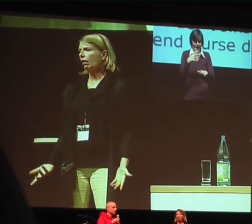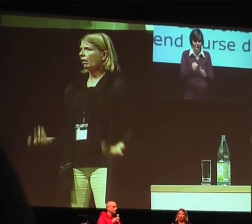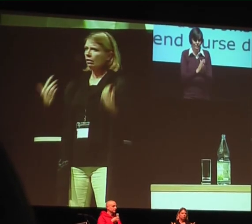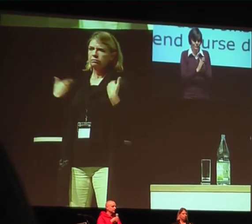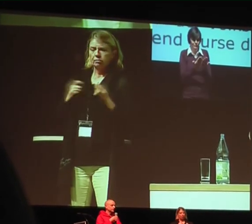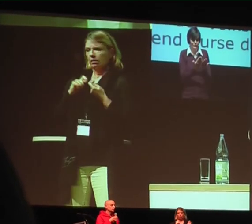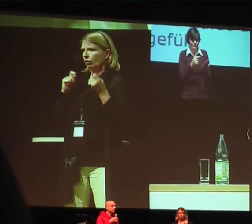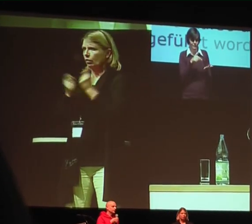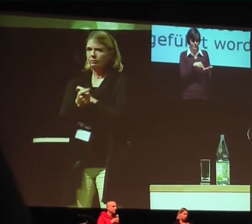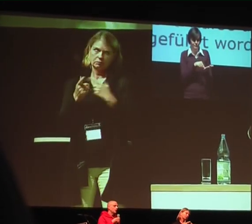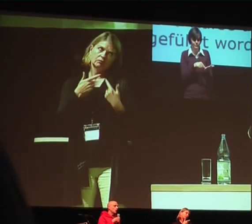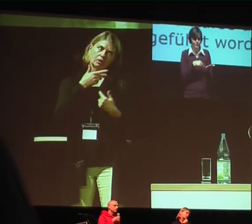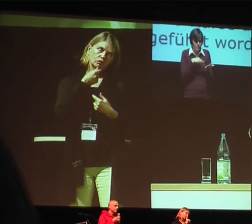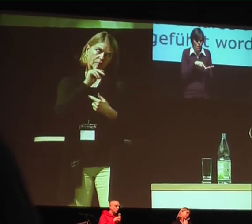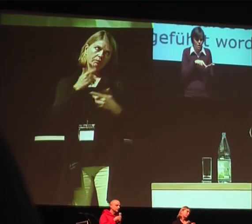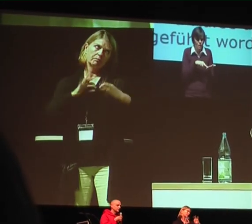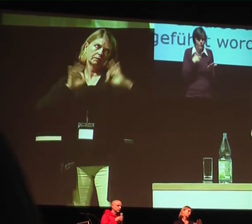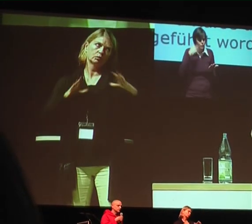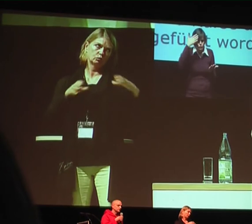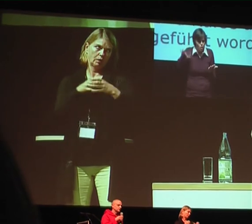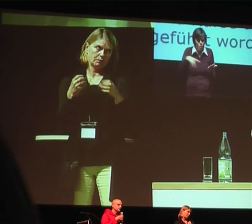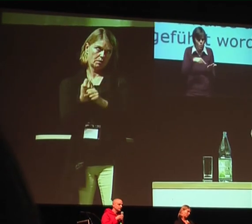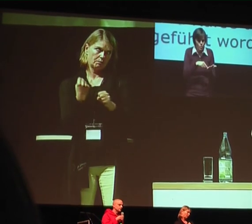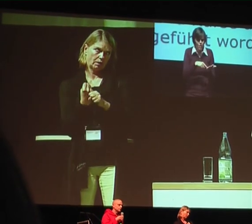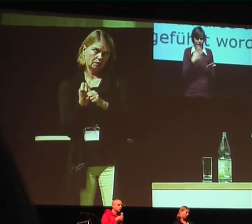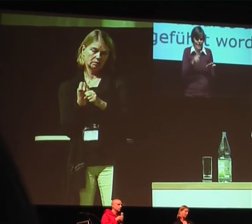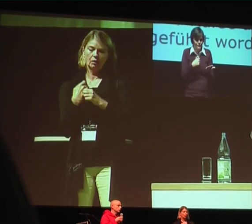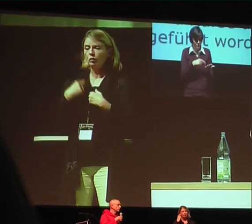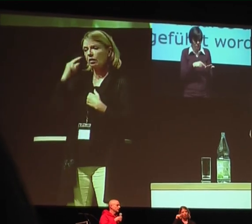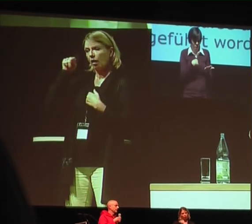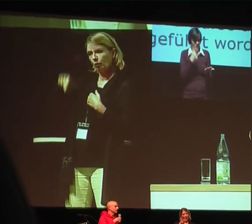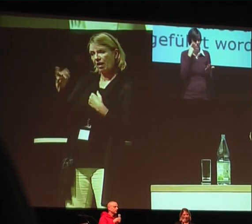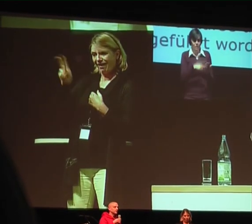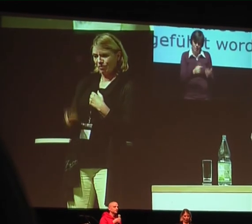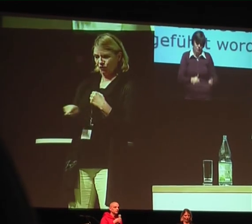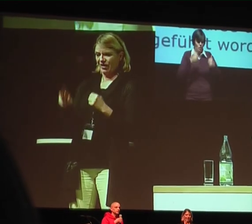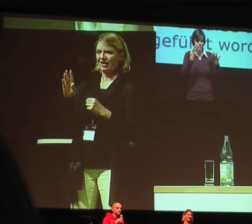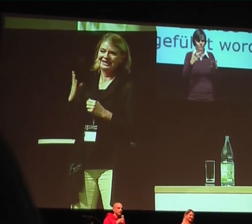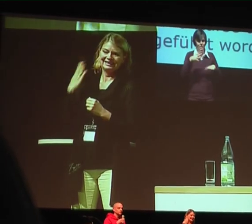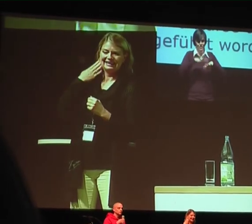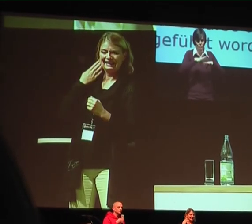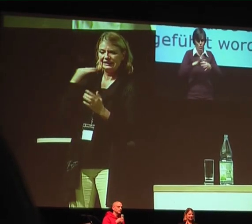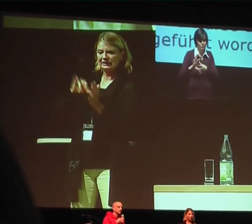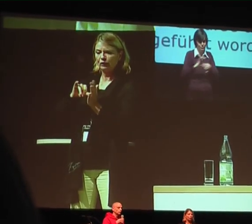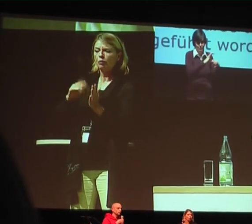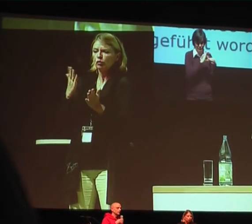da besser zusammenzuarbeiten. Und ich glaube, dass auch dieses CI-Zentrum in Hannover die finanziellen Mittel hätte, wirklich in Hannover